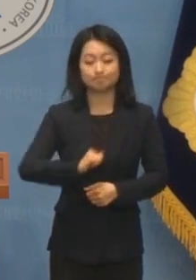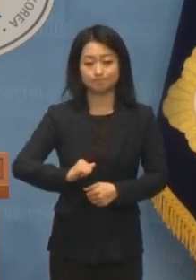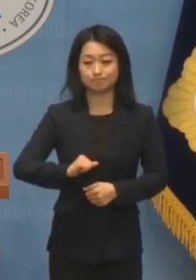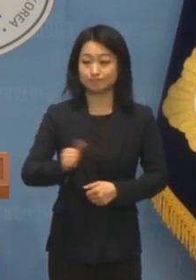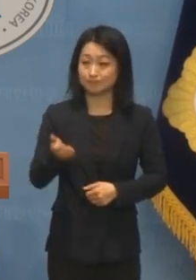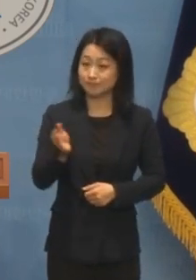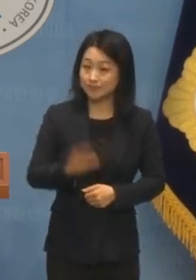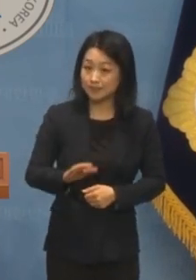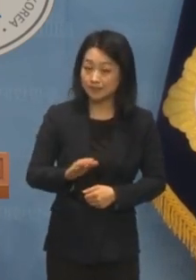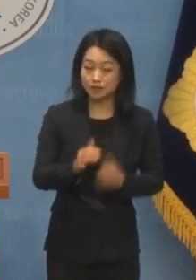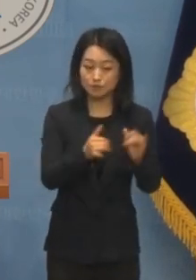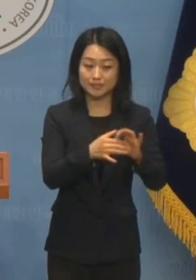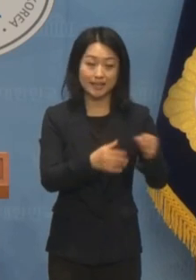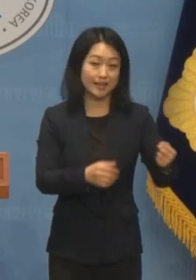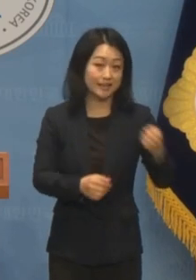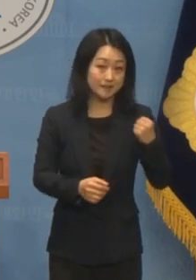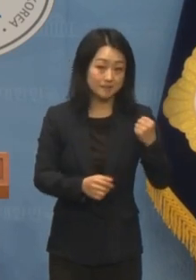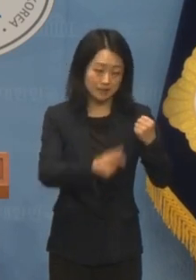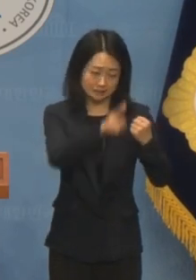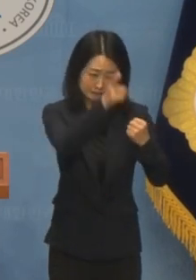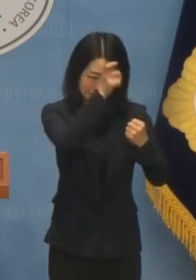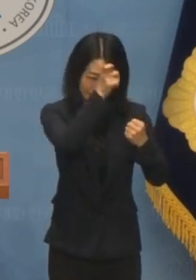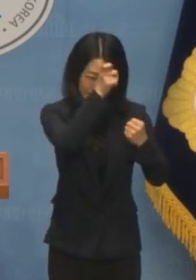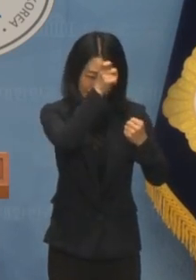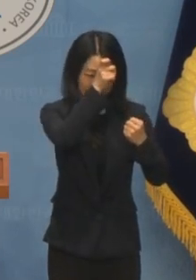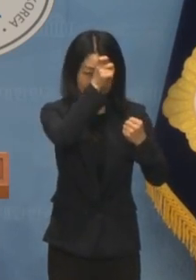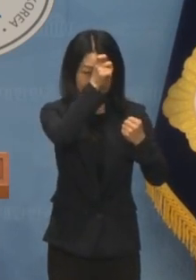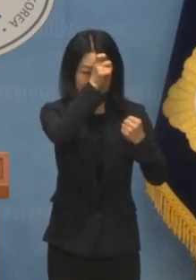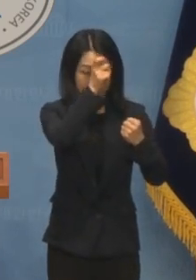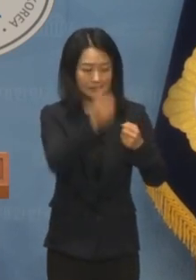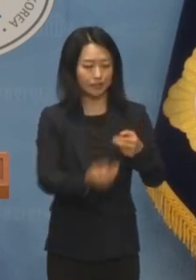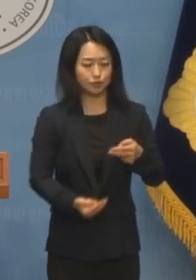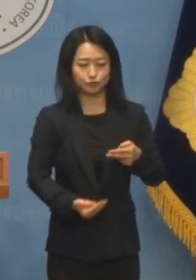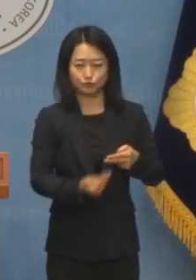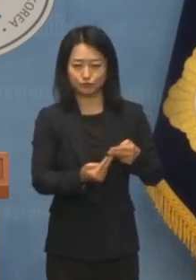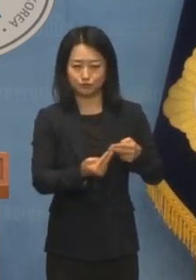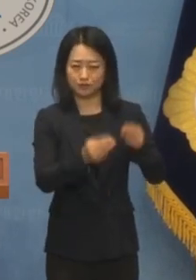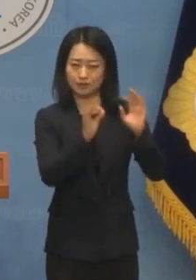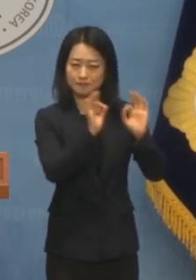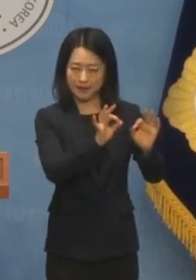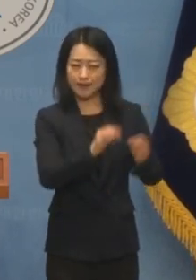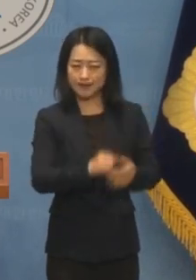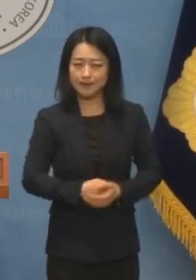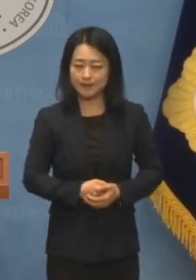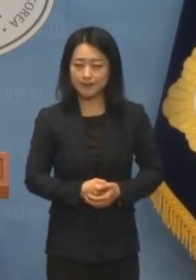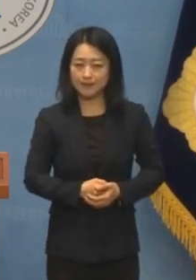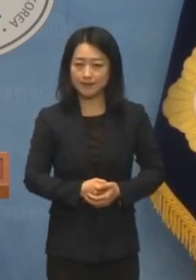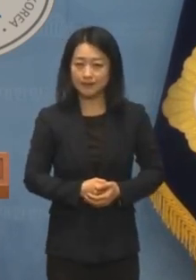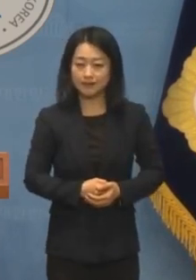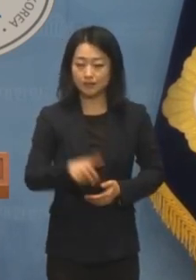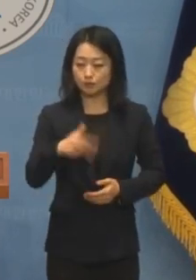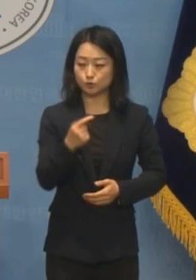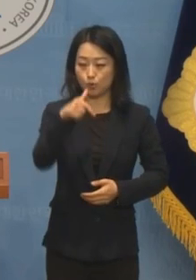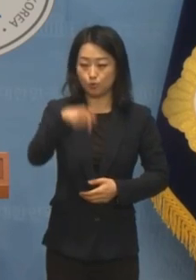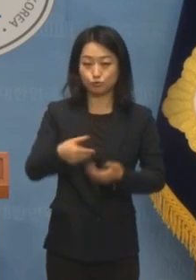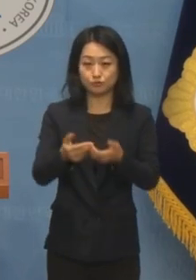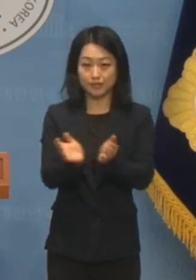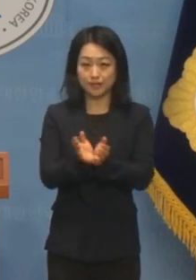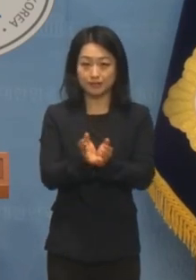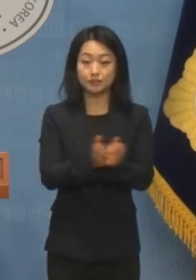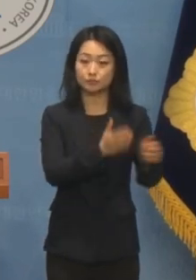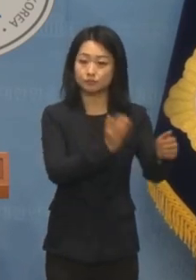하지만 국민의힘의 몽니를 계속 두고 봐서는 안 됩니다. 조국혁신당이 권고합니다.